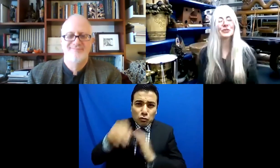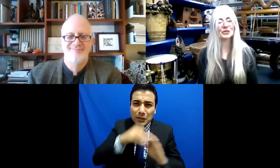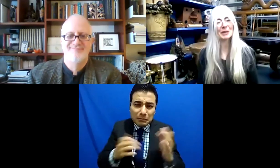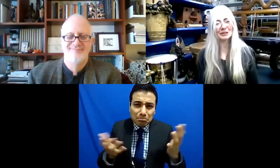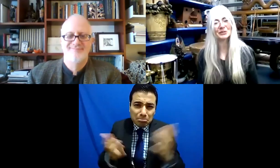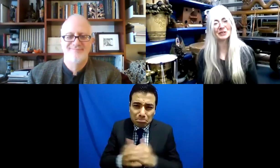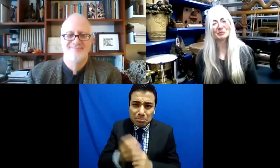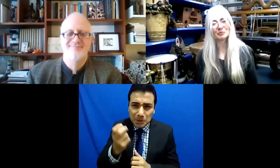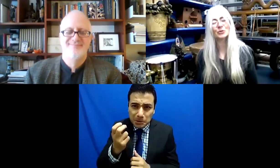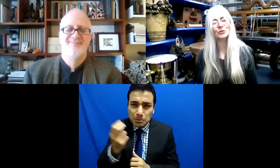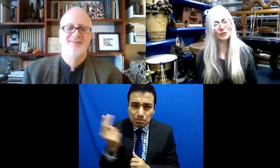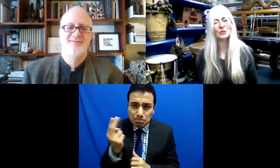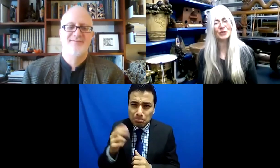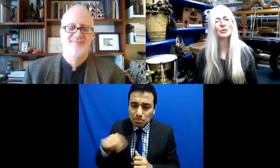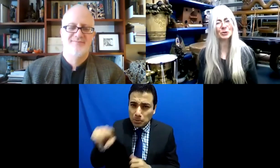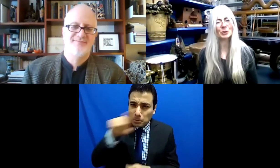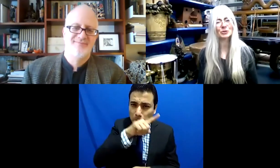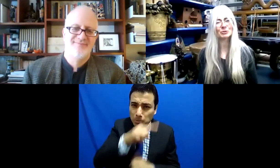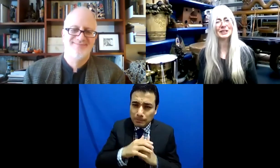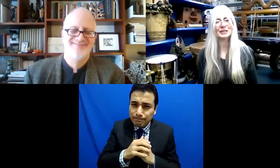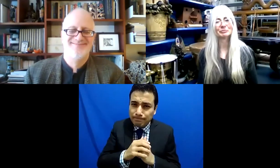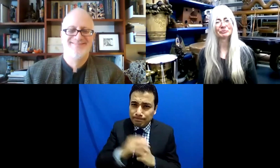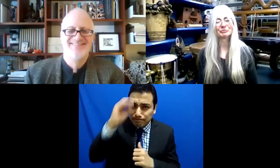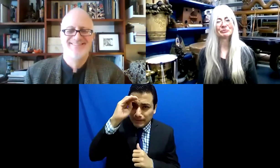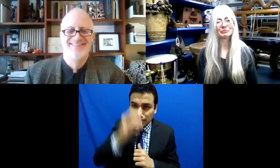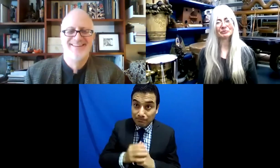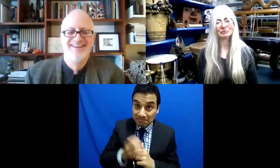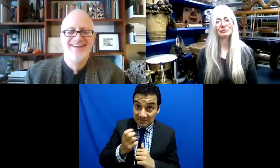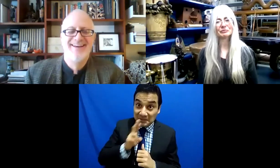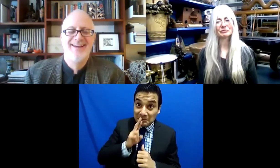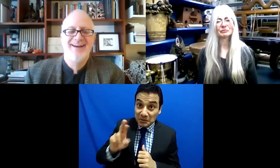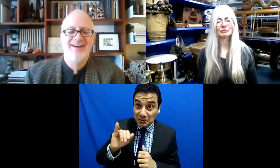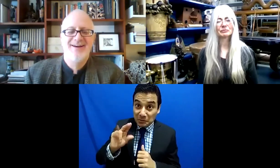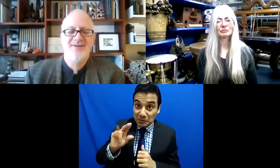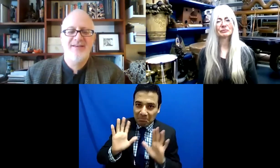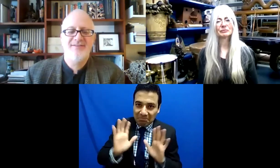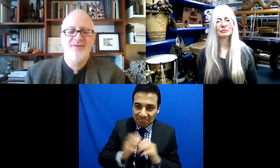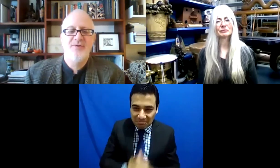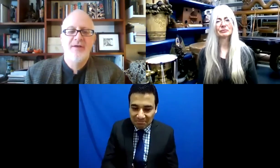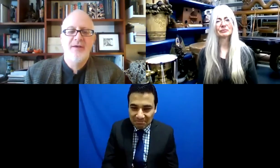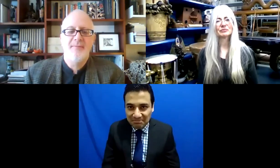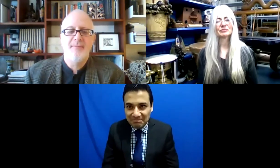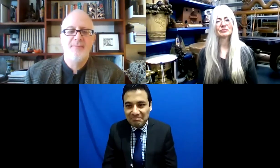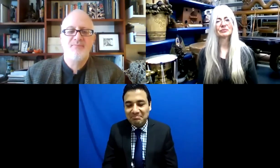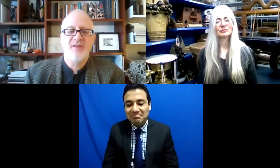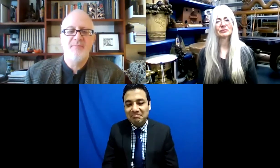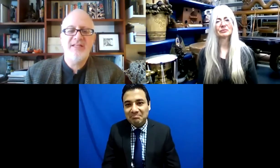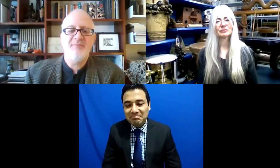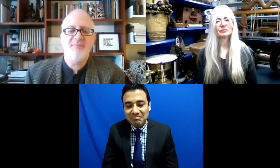que, hay que, hay que aceptarlo. Entonces es una pregunta difícil la que haces.